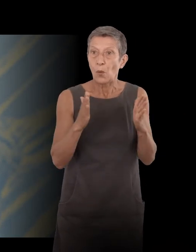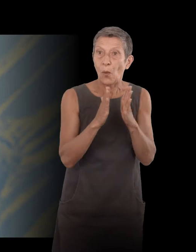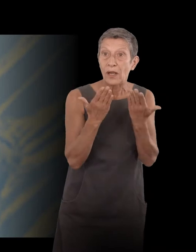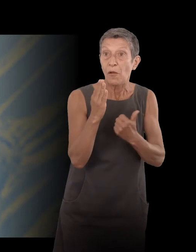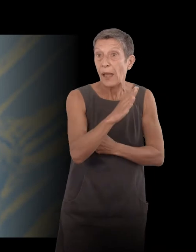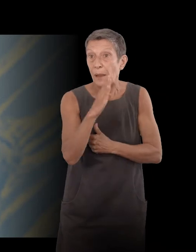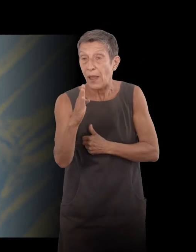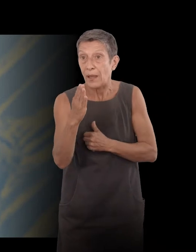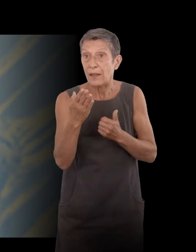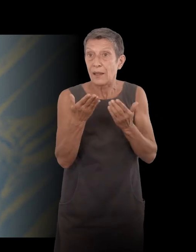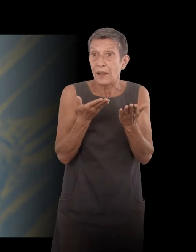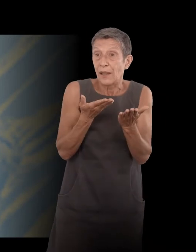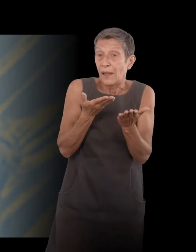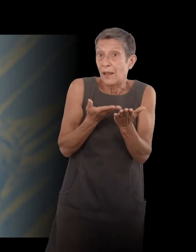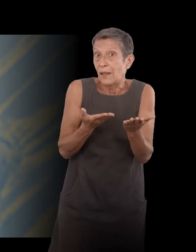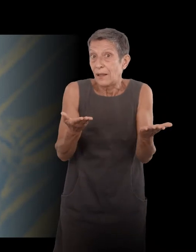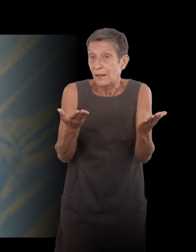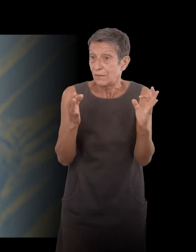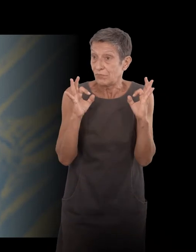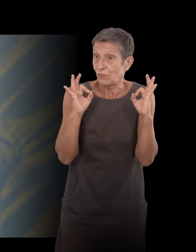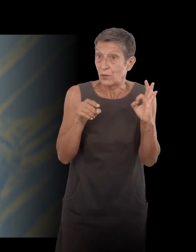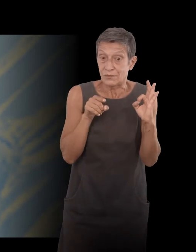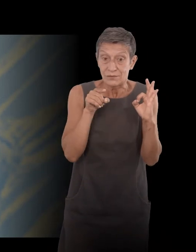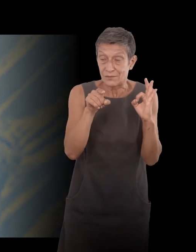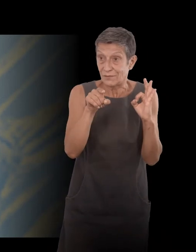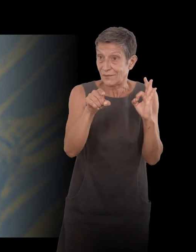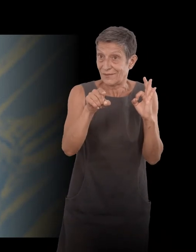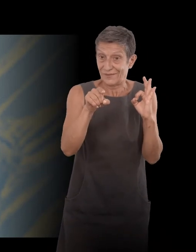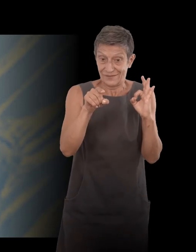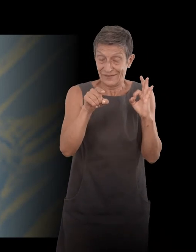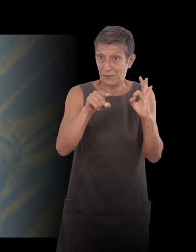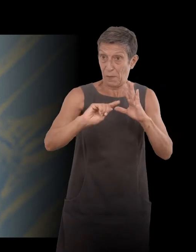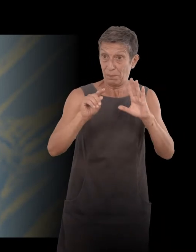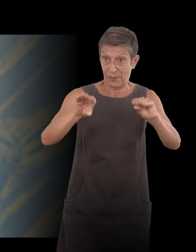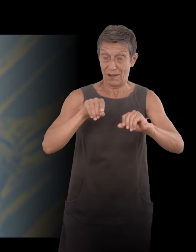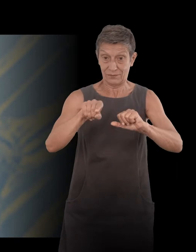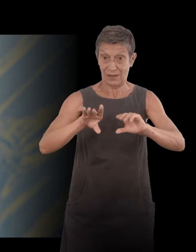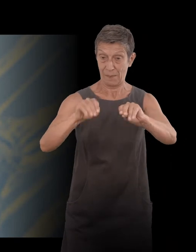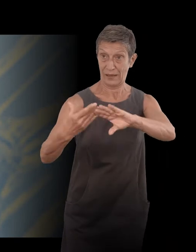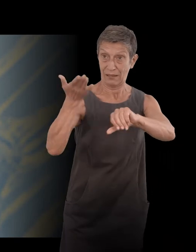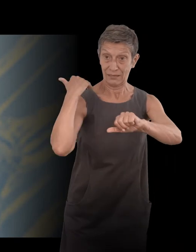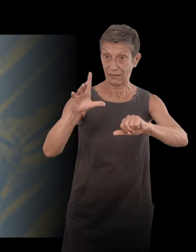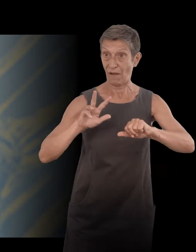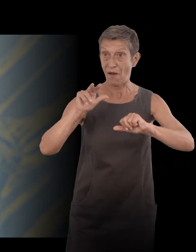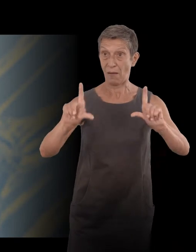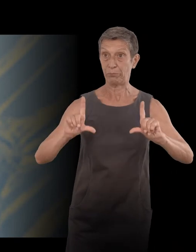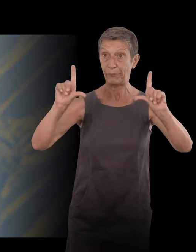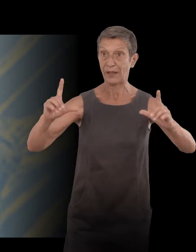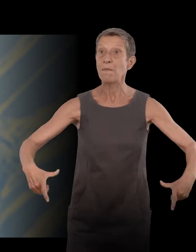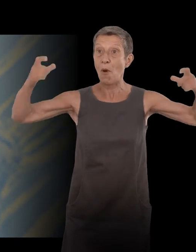there, where he lived, there will soon be a plaque on the floor of the building. Ah, d So